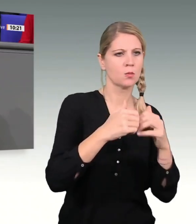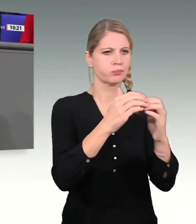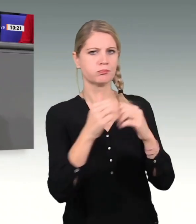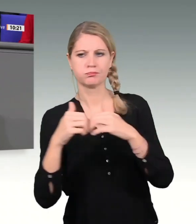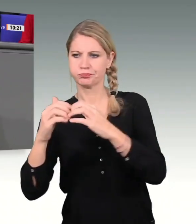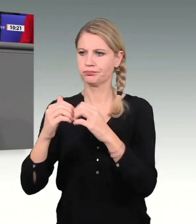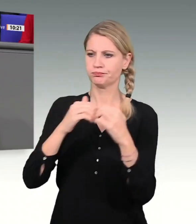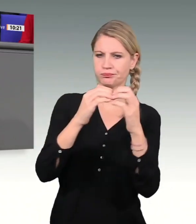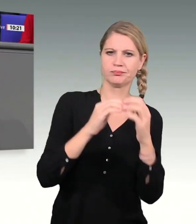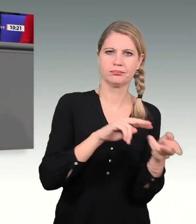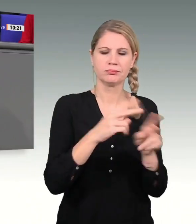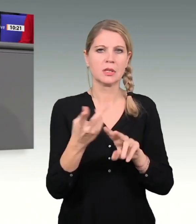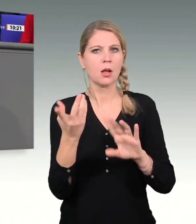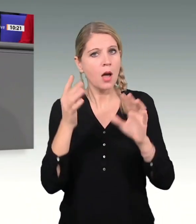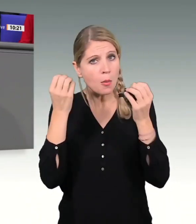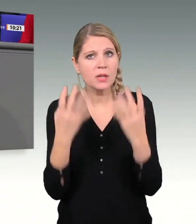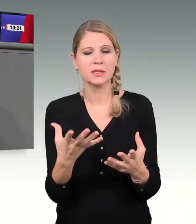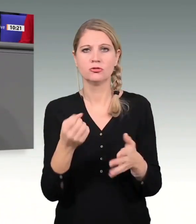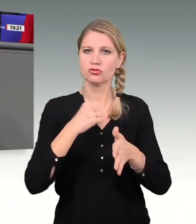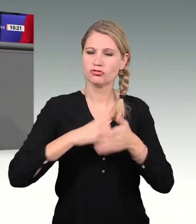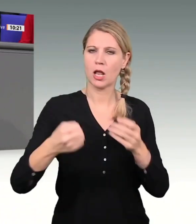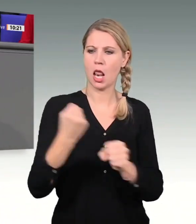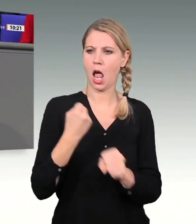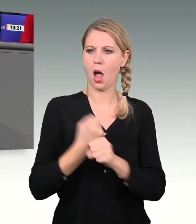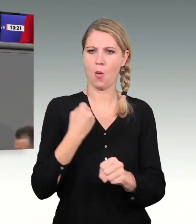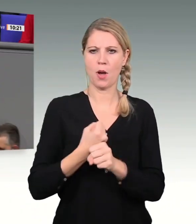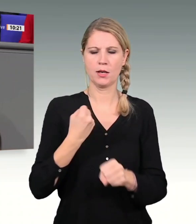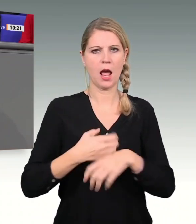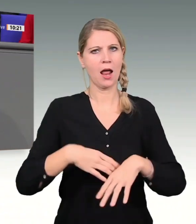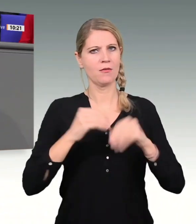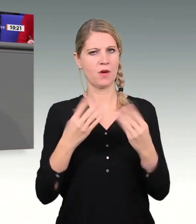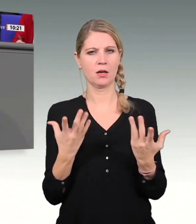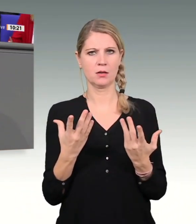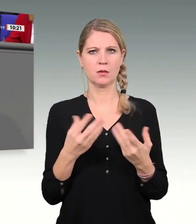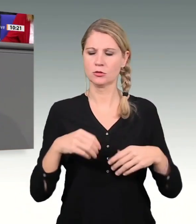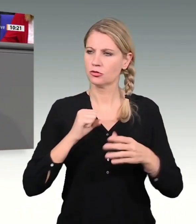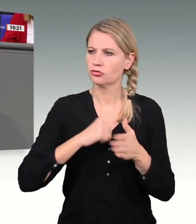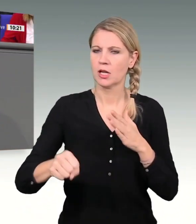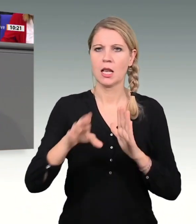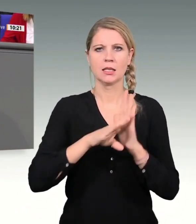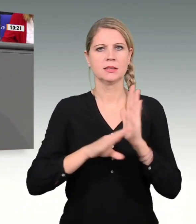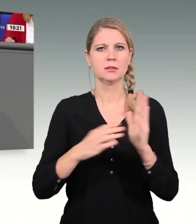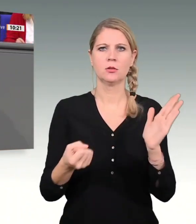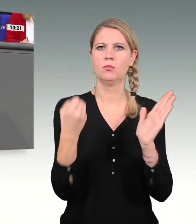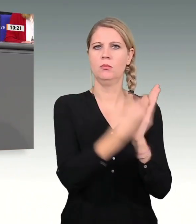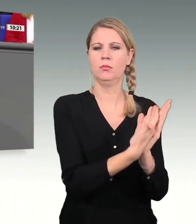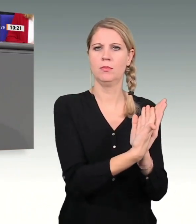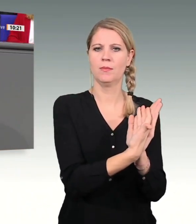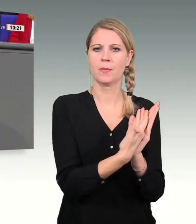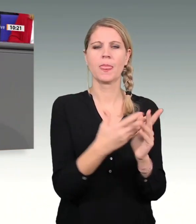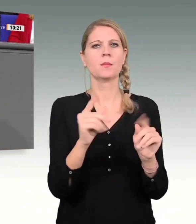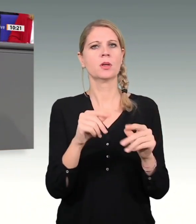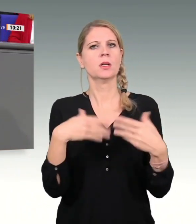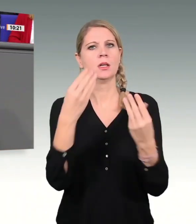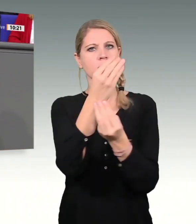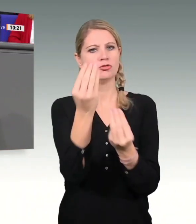auch zügig in den Arbeitsmodus. Und es liegt auch hier ganz schnell Gesetze vor. Wir haben einen Gestaltungs- und auch